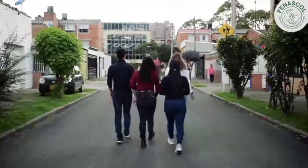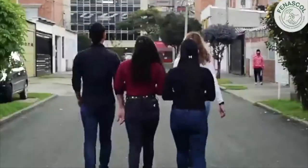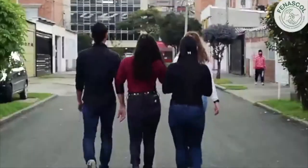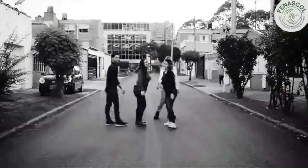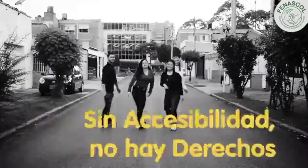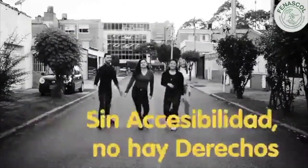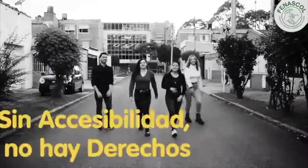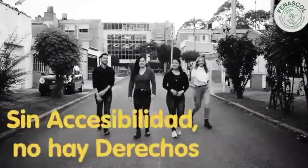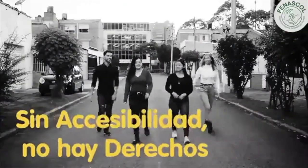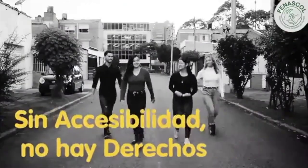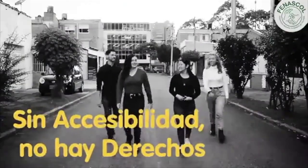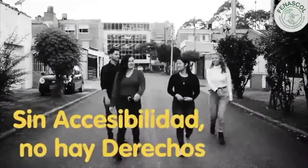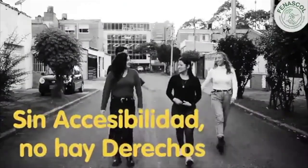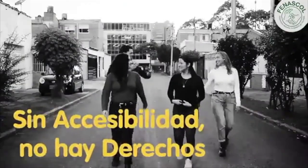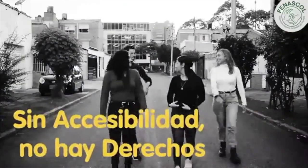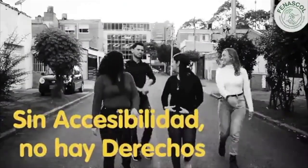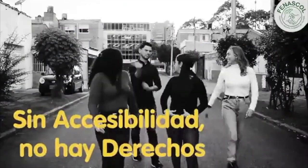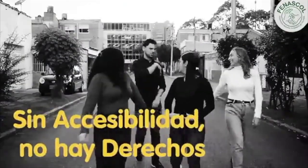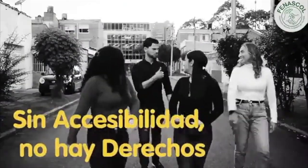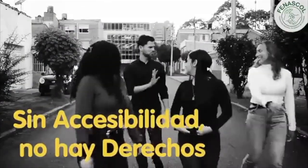Sin accesibilidad no hay derechos.